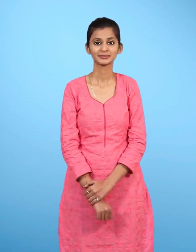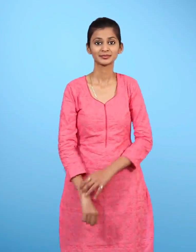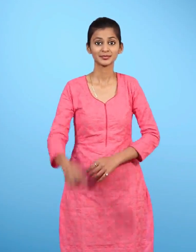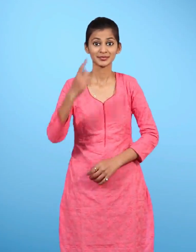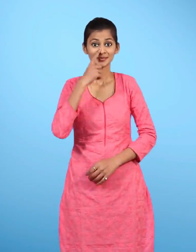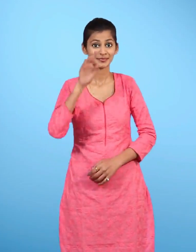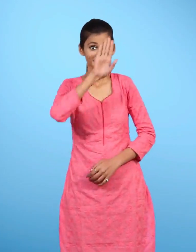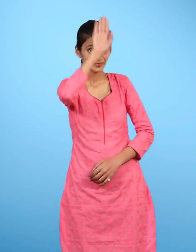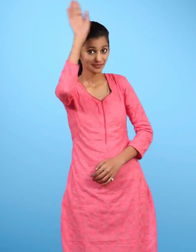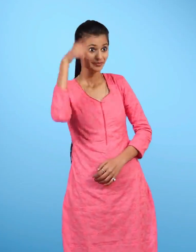रानी का बाग